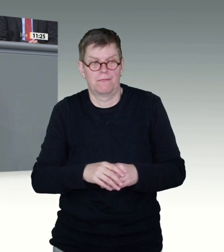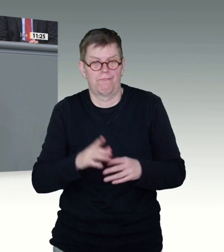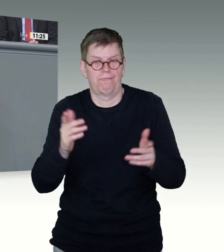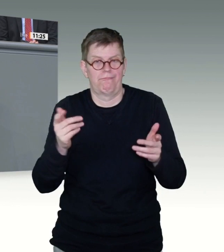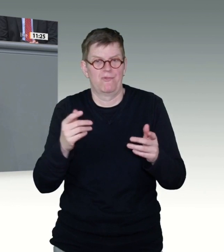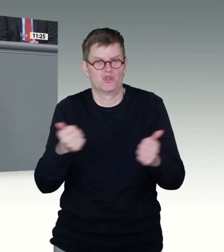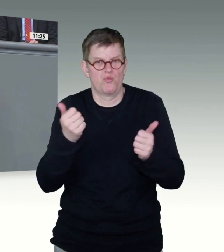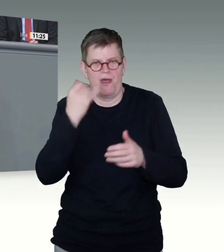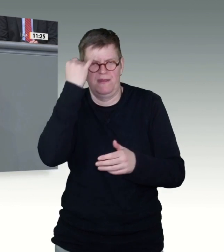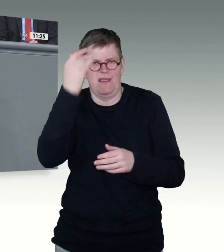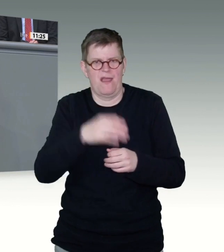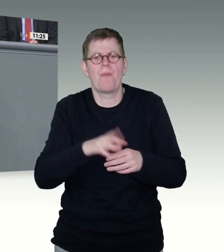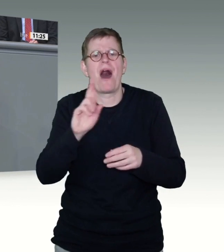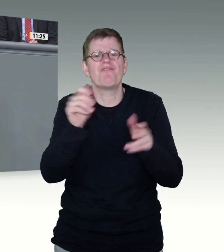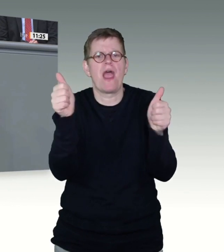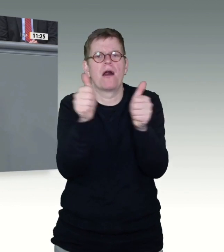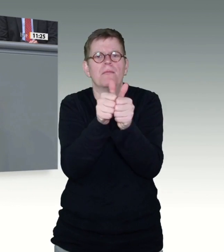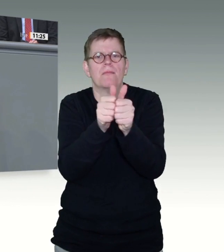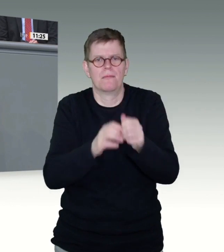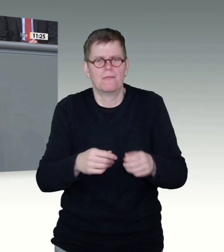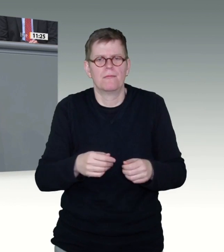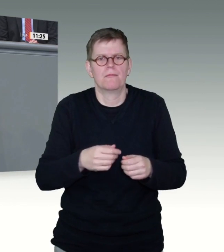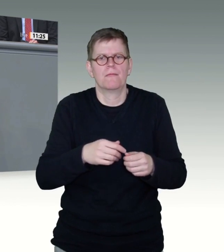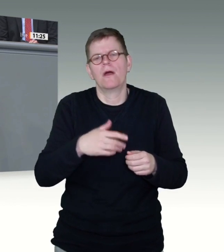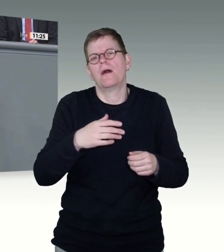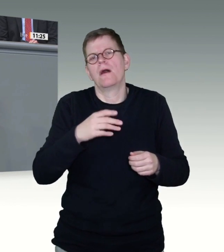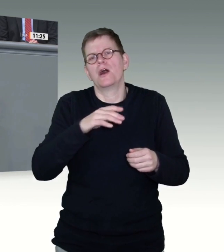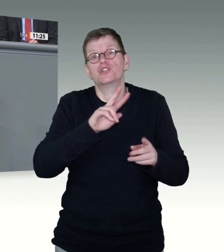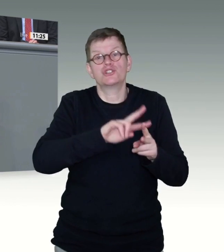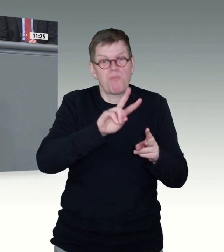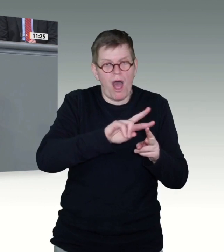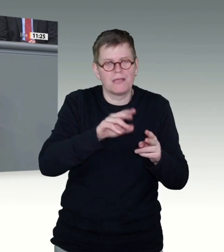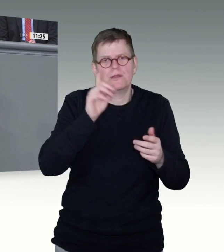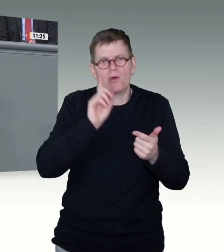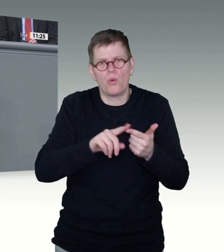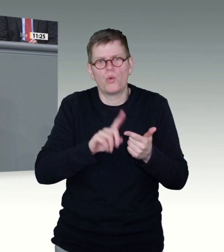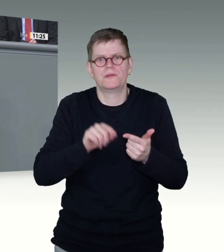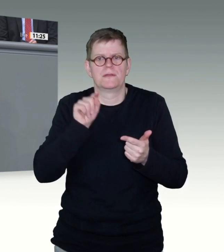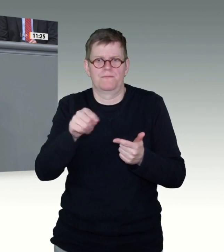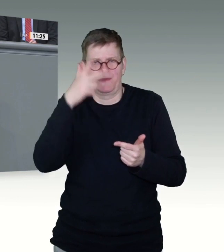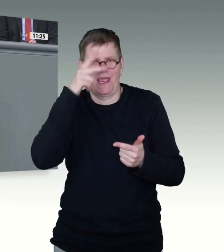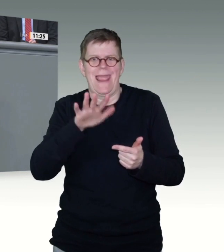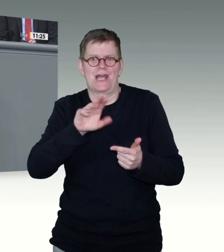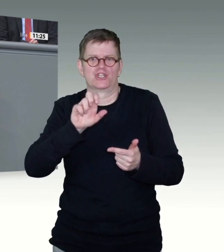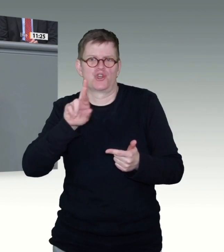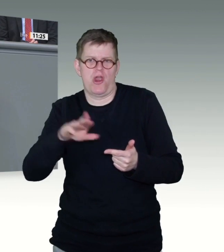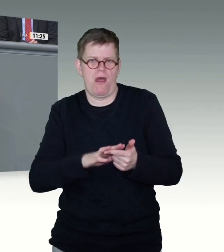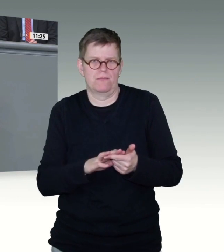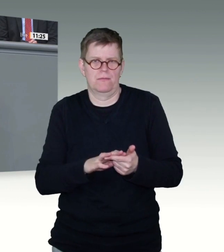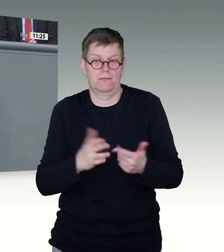beide richten. Offensichtlich plant die Bundeskanzlerin, beiden Herren bald ihr vollstes Vertrauen auszusprechen. Herzlichen Dank.